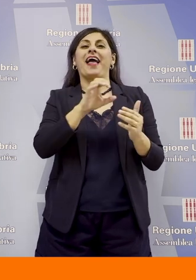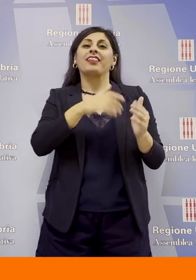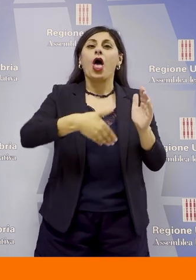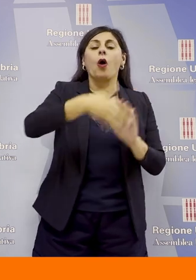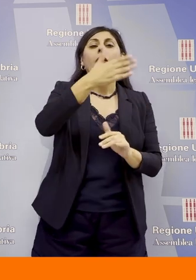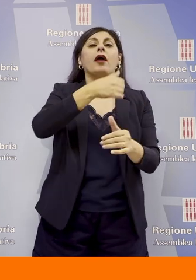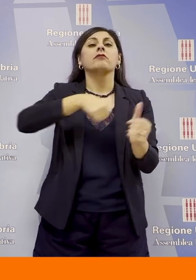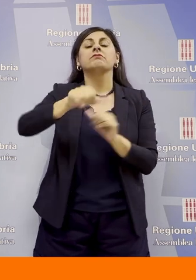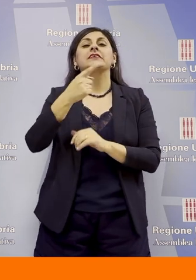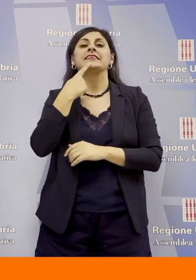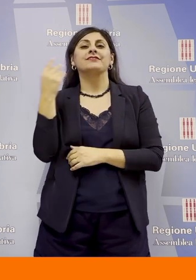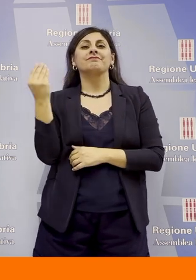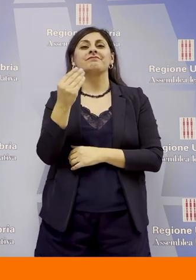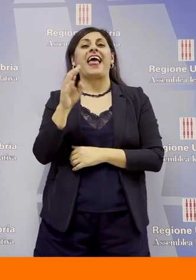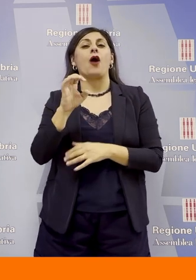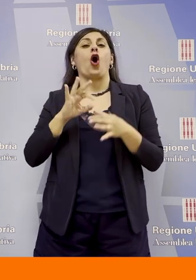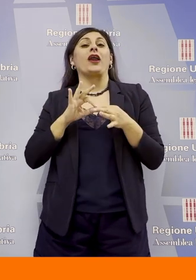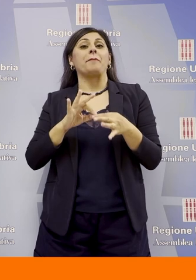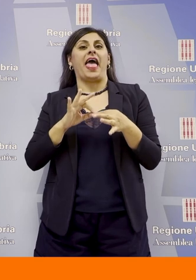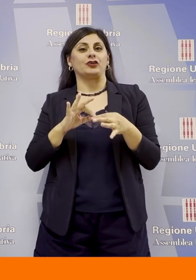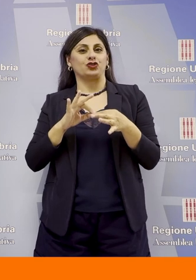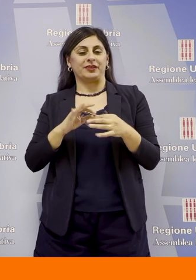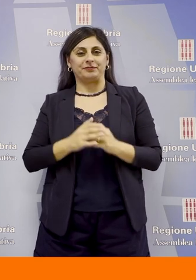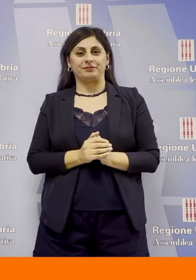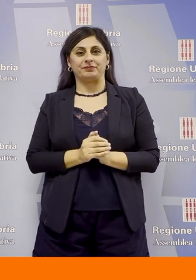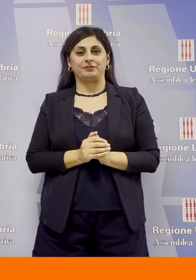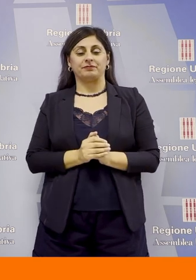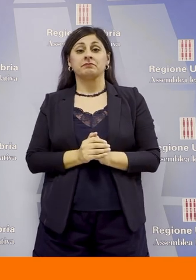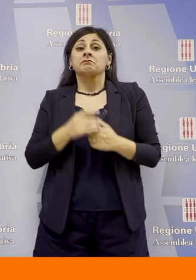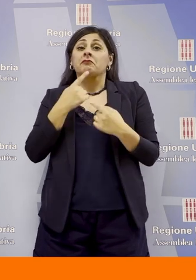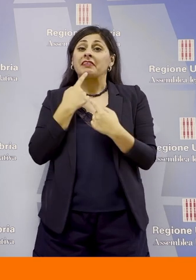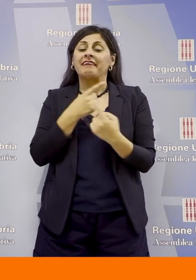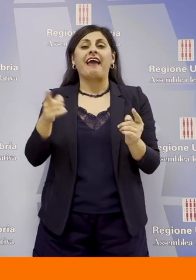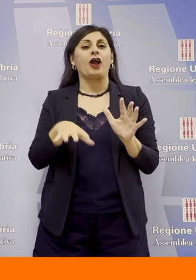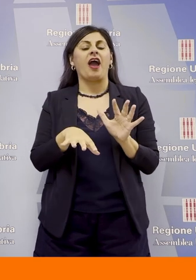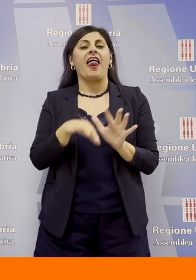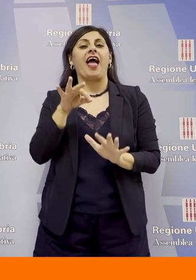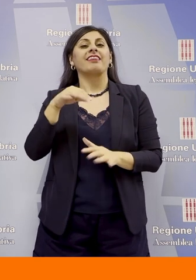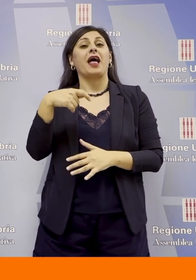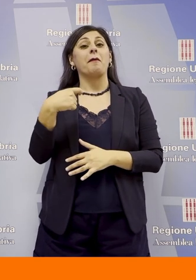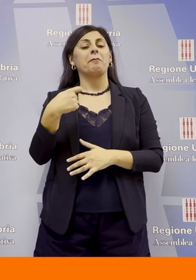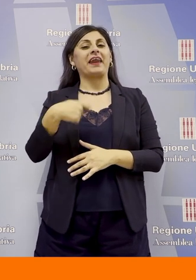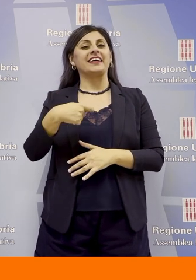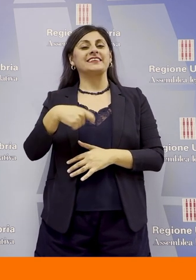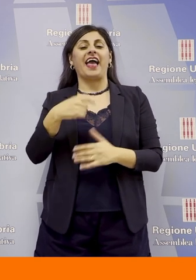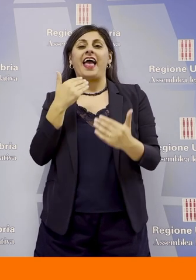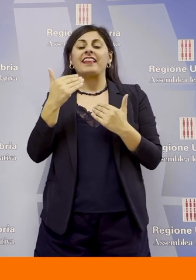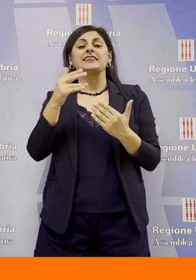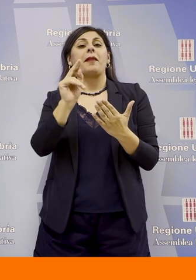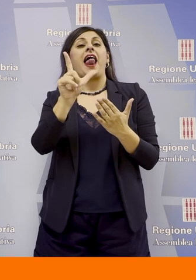succede Eleonora Pace. Dichiaro eletta a presidente dell'Assemblea Legislativa dell